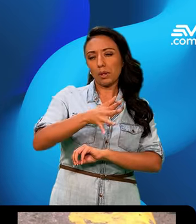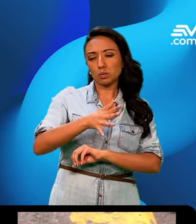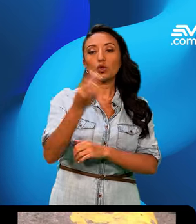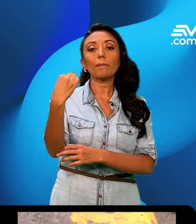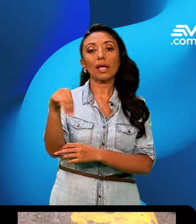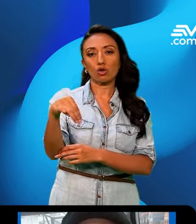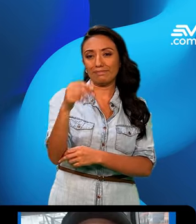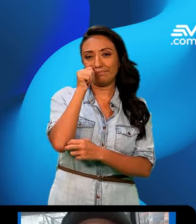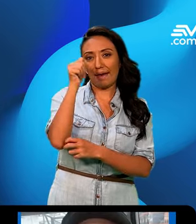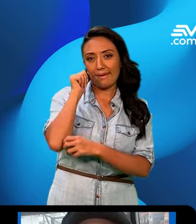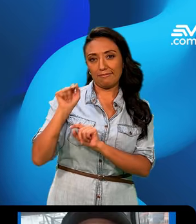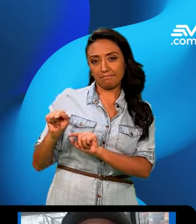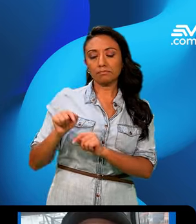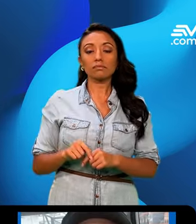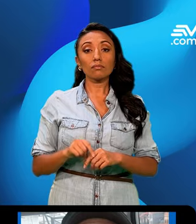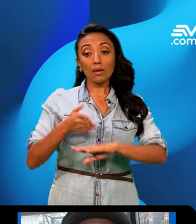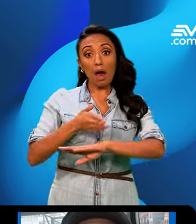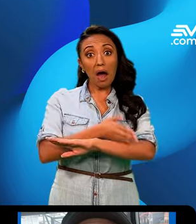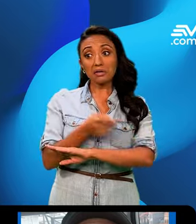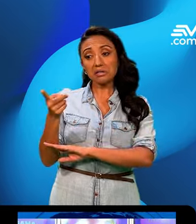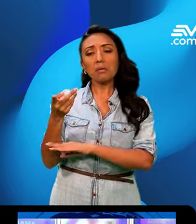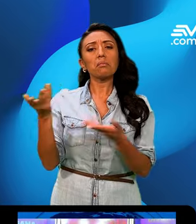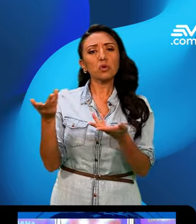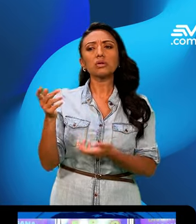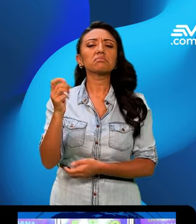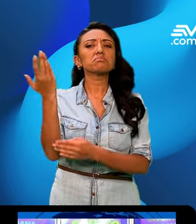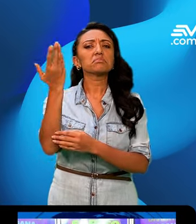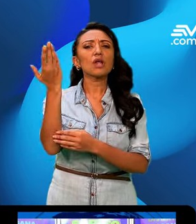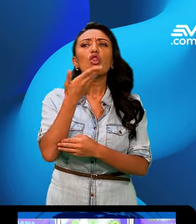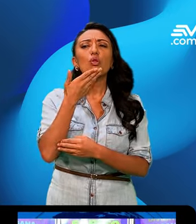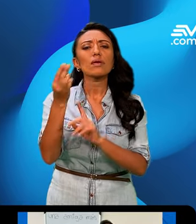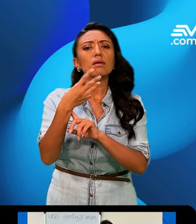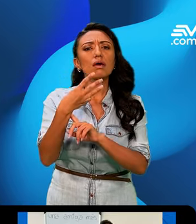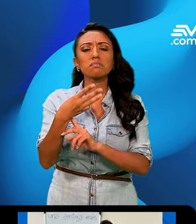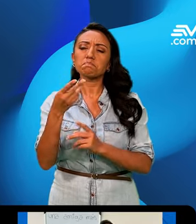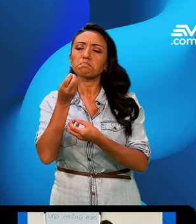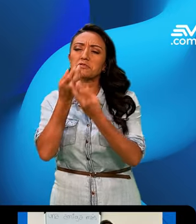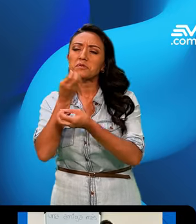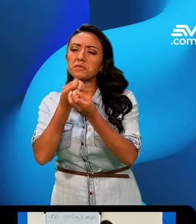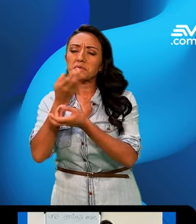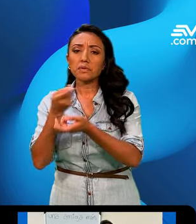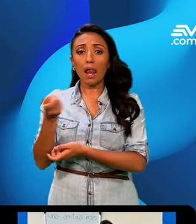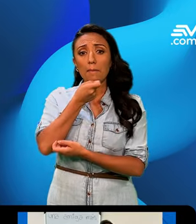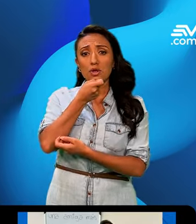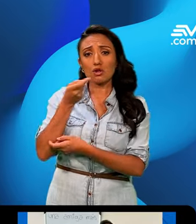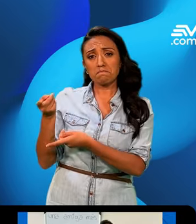miércoles. Minutos antes del asesinato, él estaba presentando un programa en internet. Sánchez era un popular humorista esmeraldeño